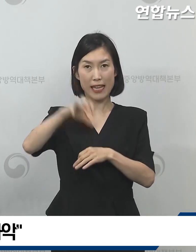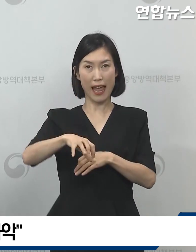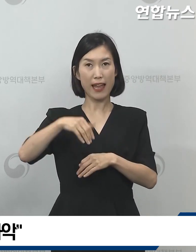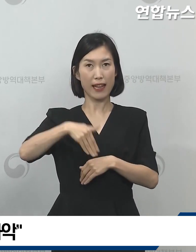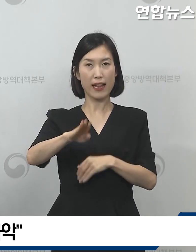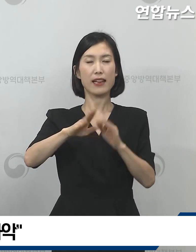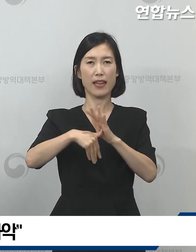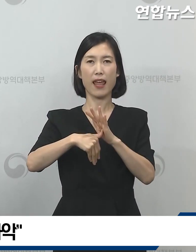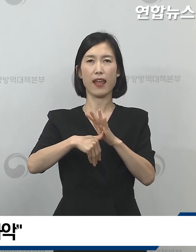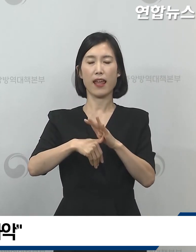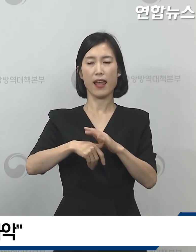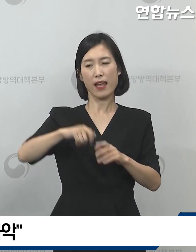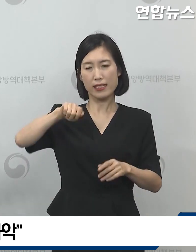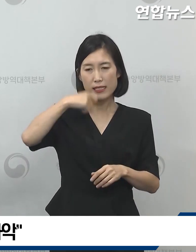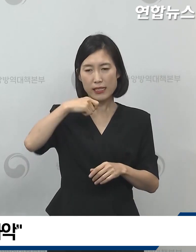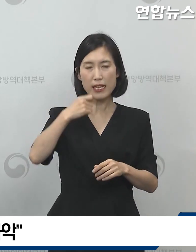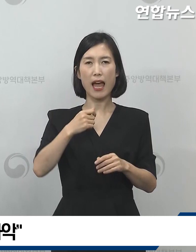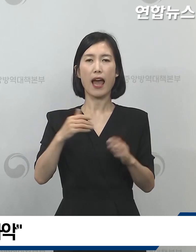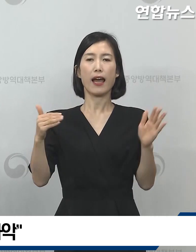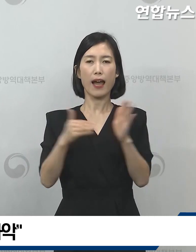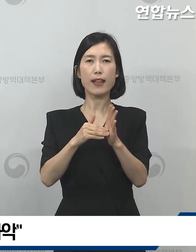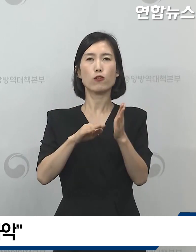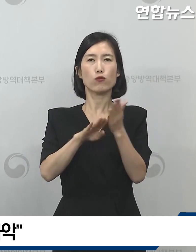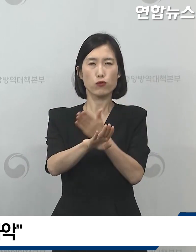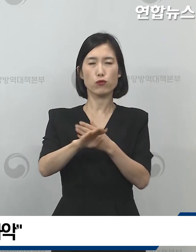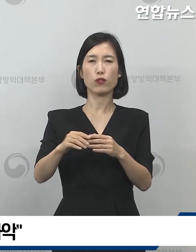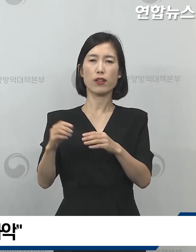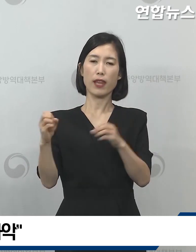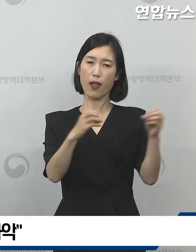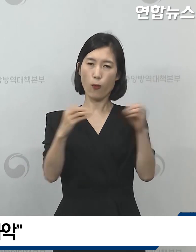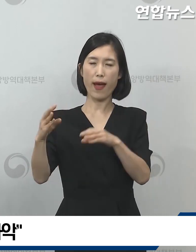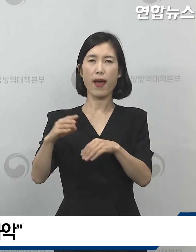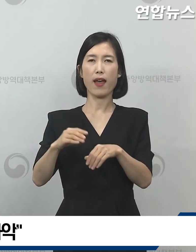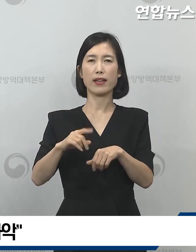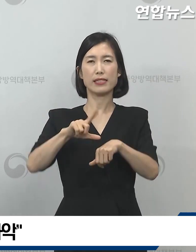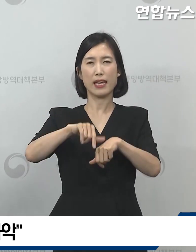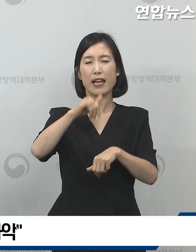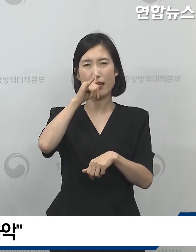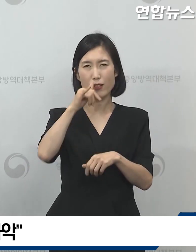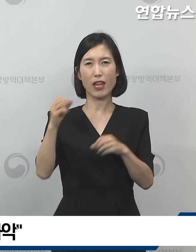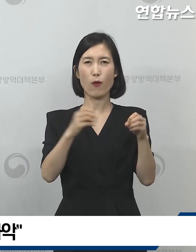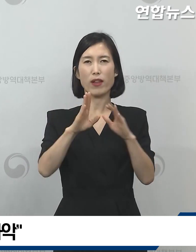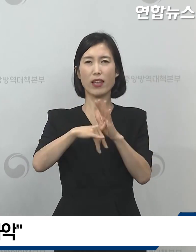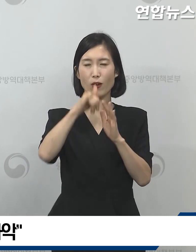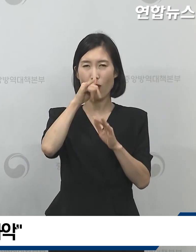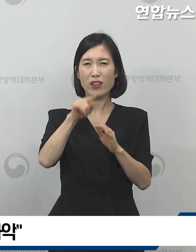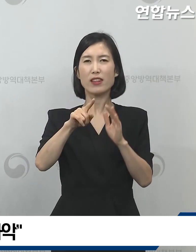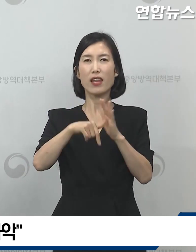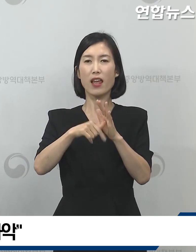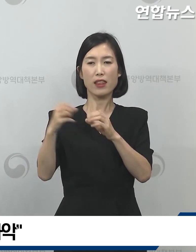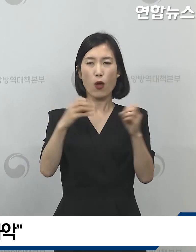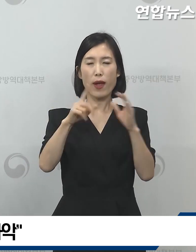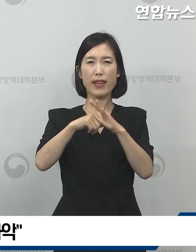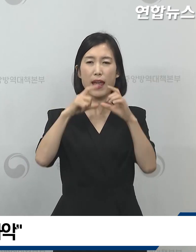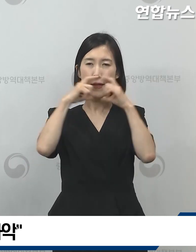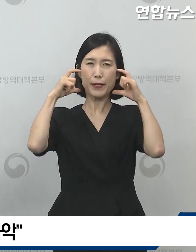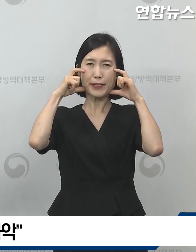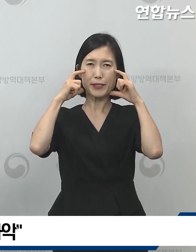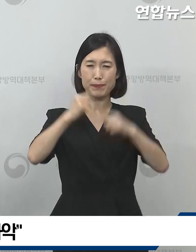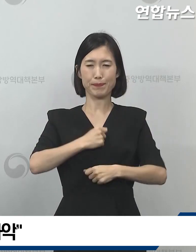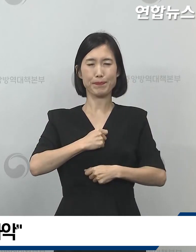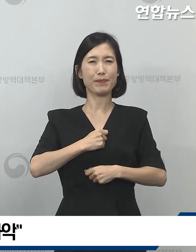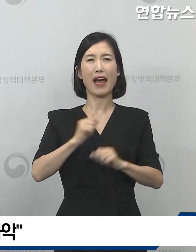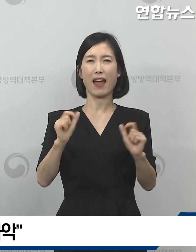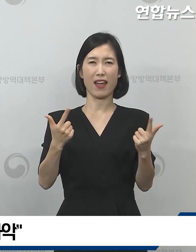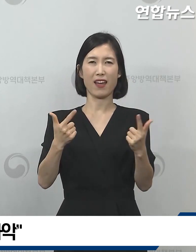식사 이외의 대화의 시간이라든지 그런 사이에 마스크 착용이 미흡한 것으로